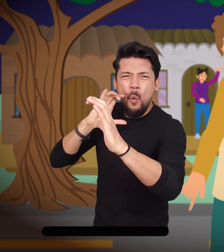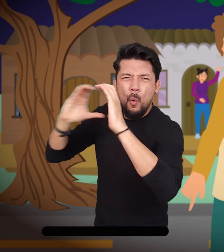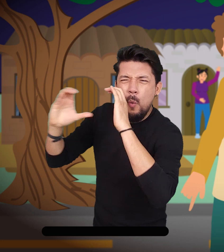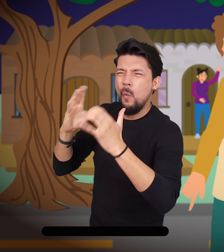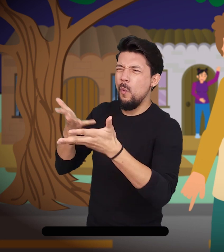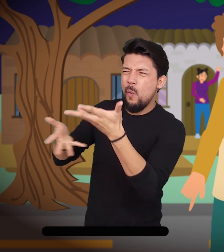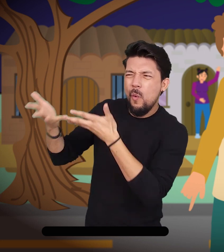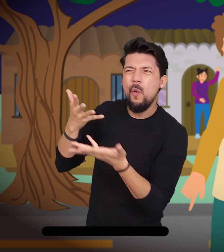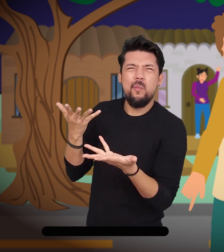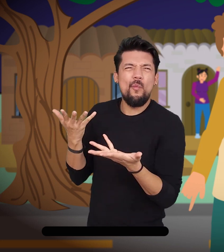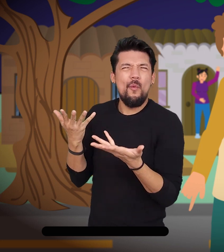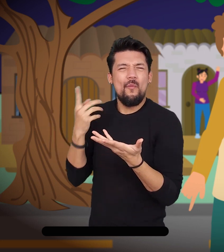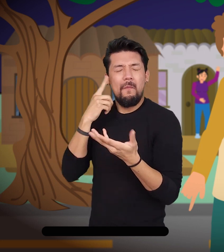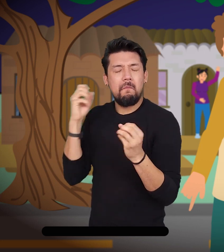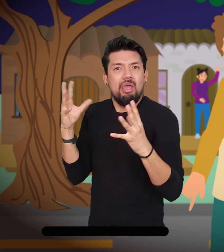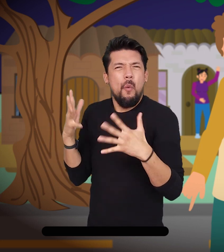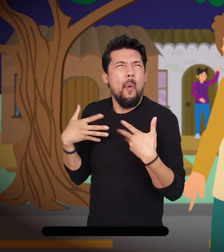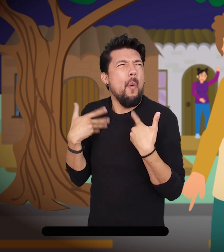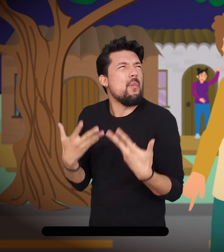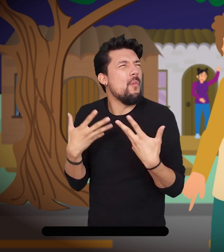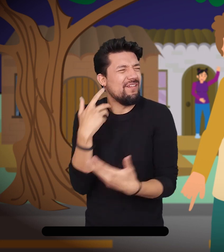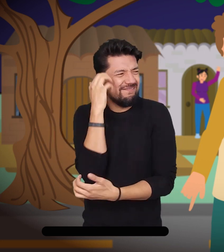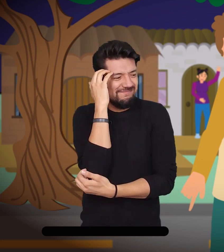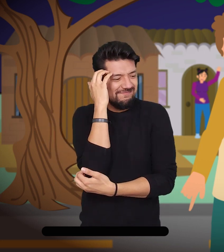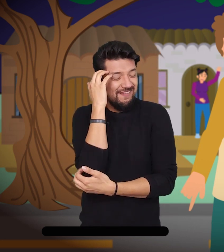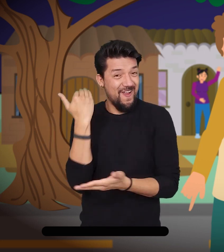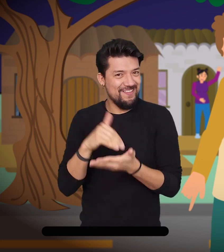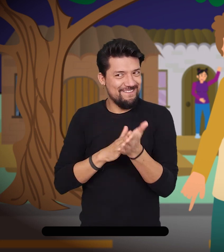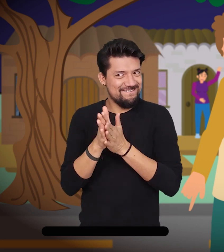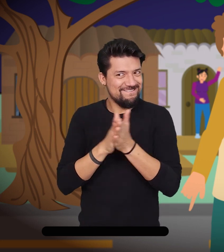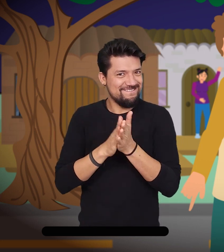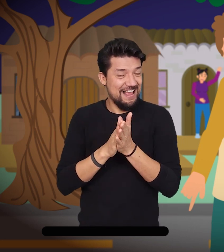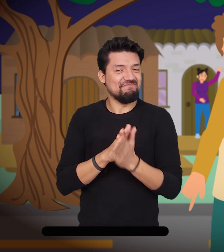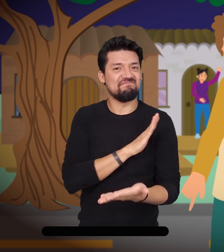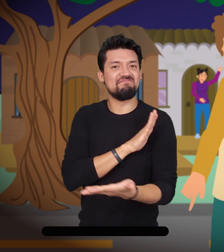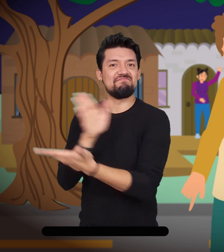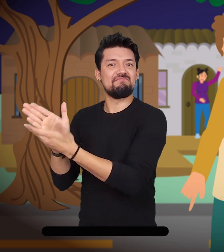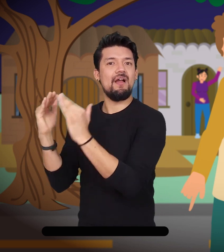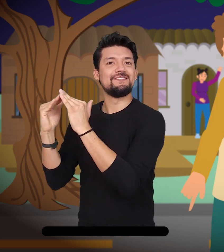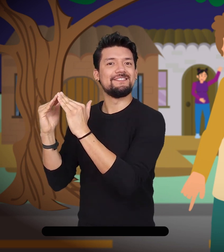cómo se comunicaban con ellos, cómo aparecen allá. Así que decidió volver a la casa de Marcela.